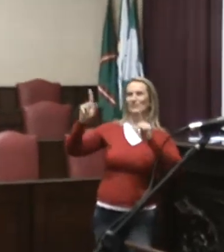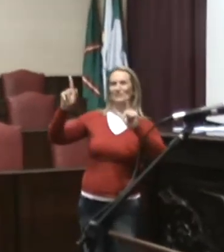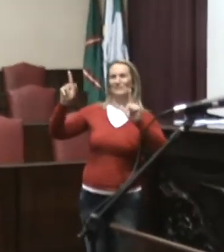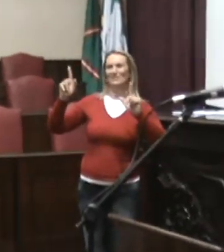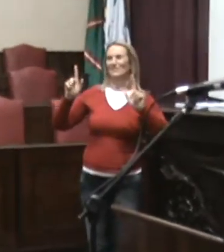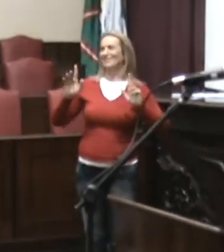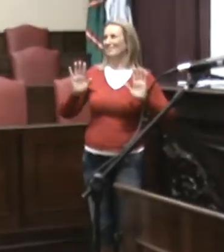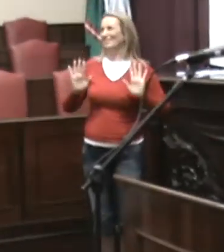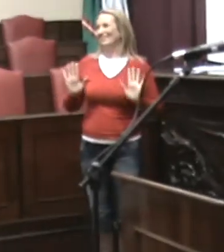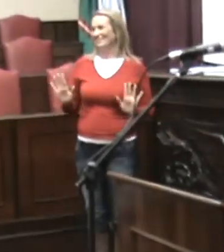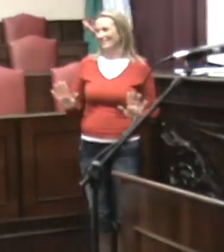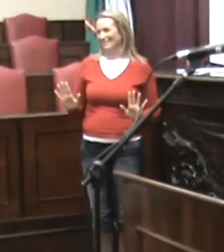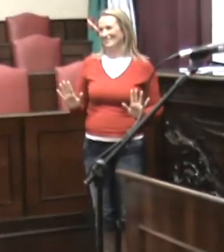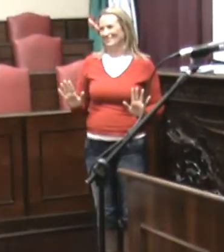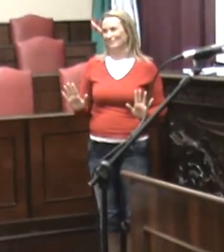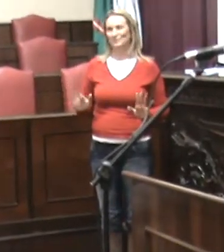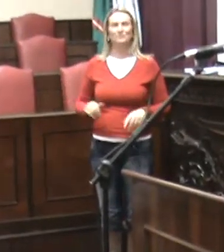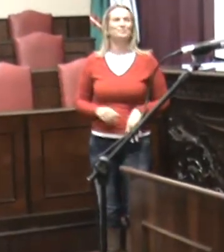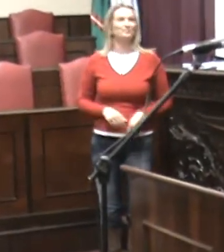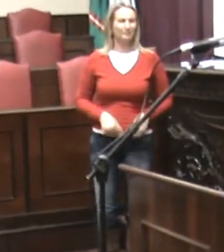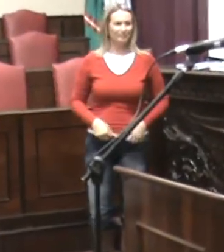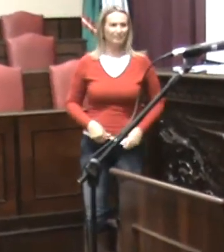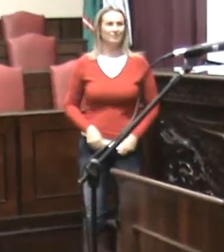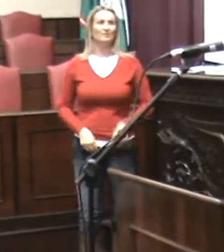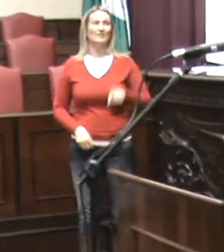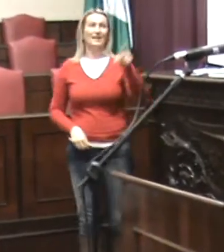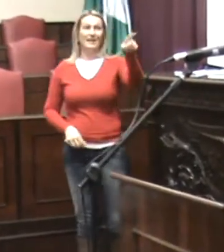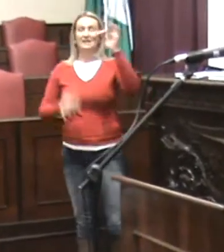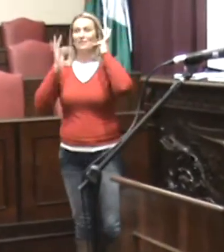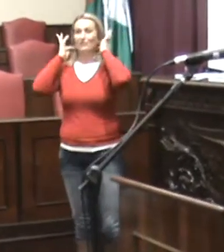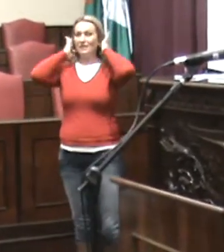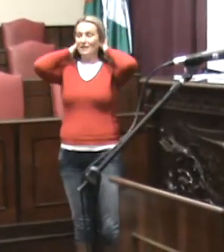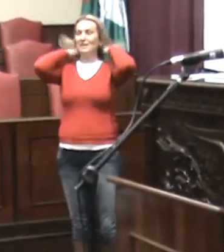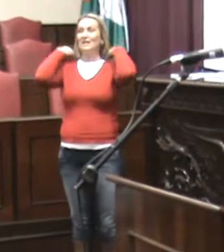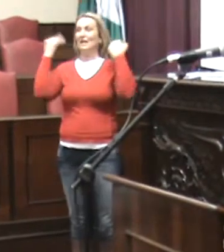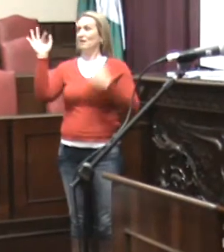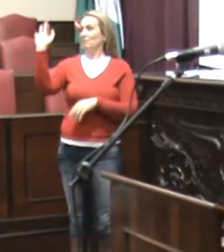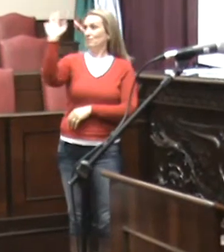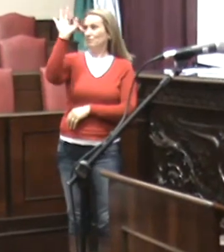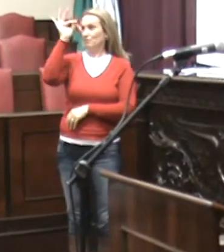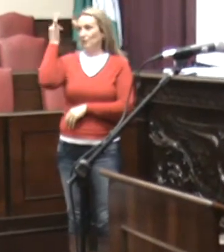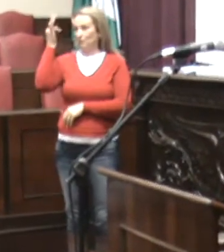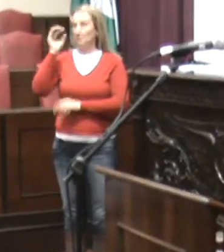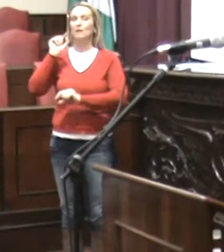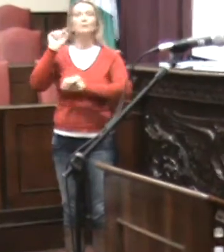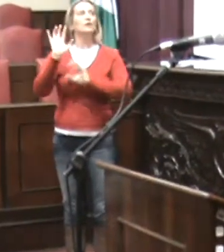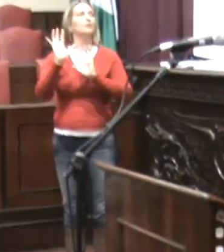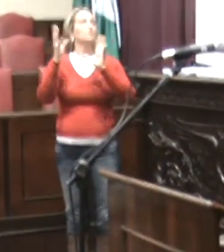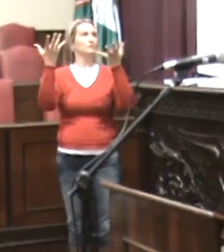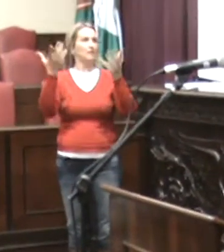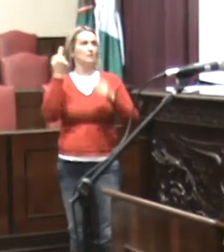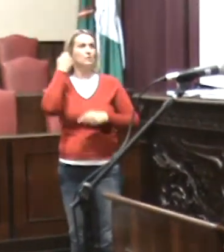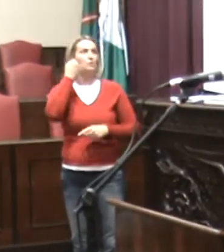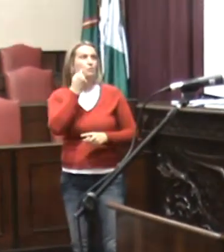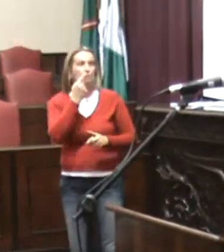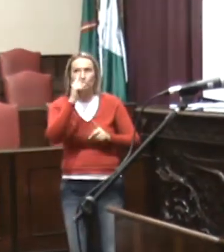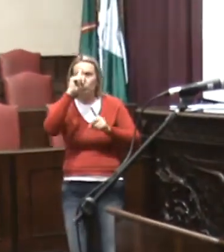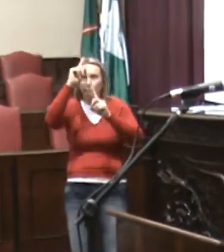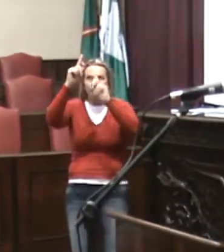interpretando, criando os sinais. Os alunos surdos criando os sinais, uma vez que eles não existem,